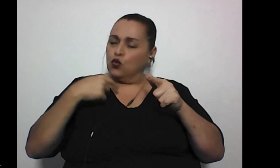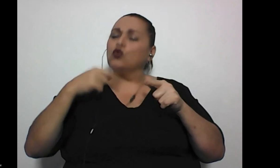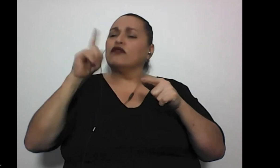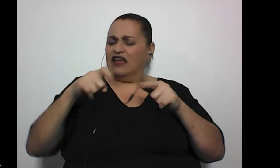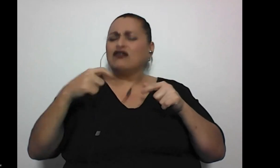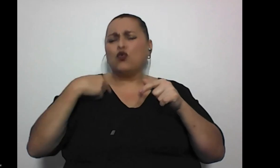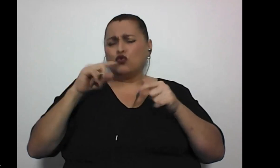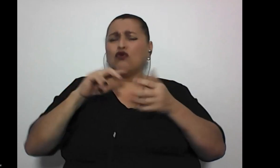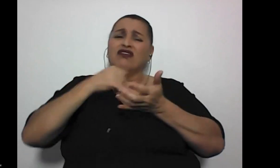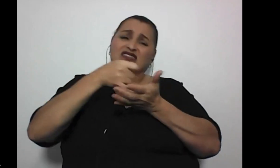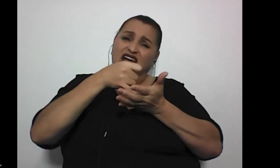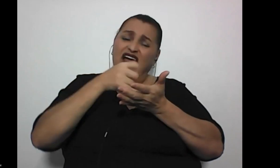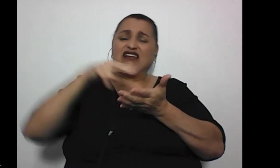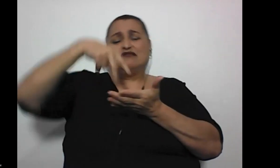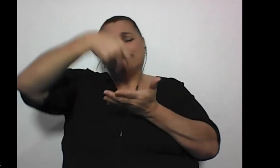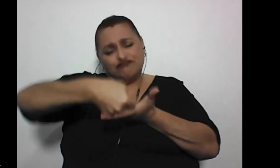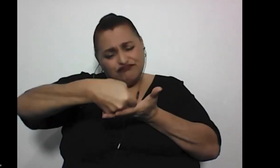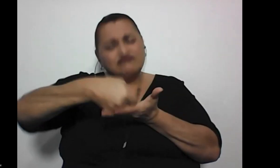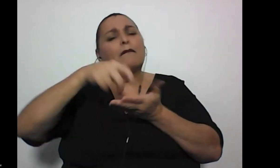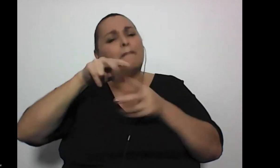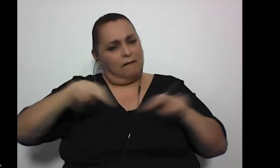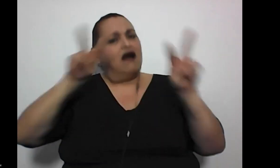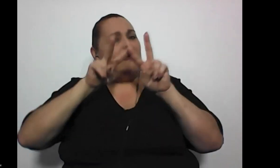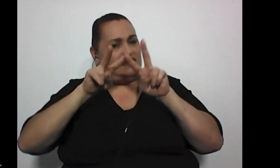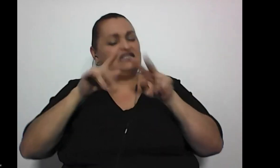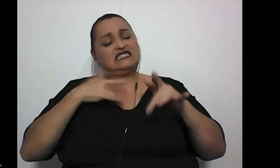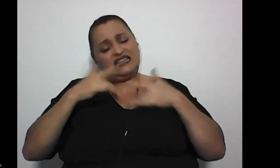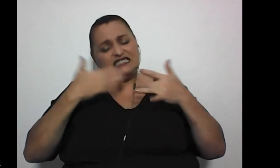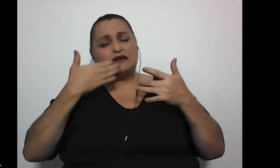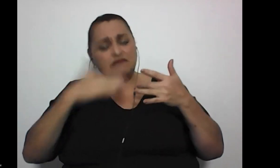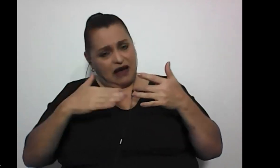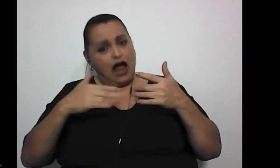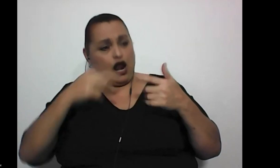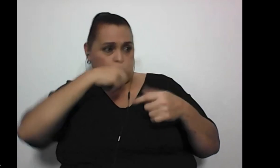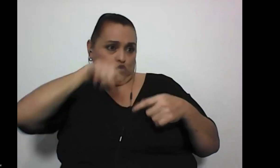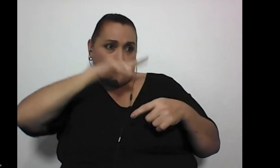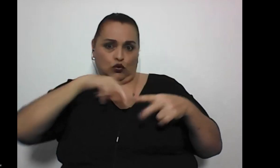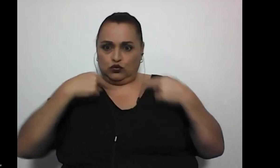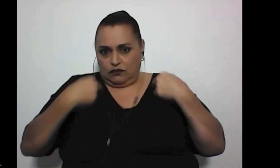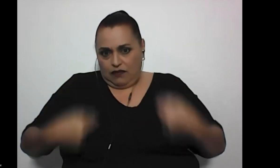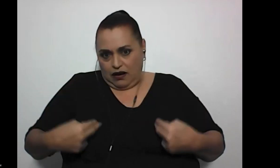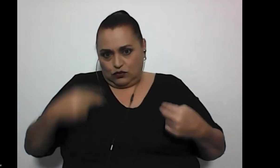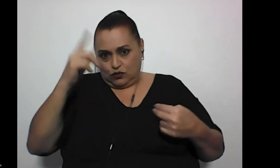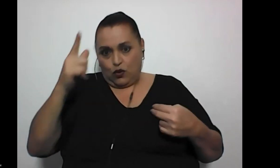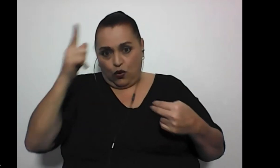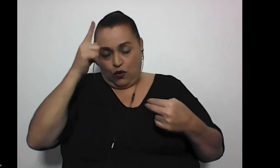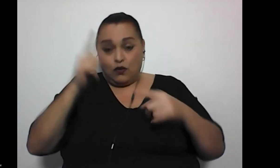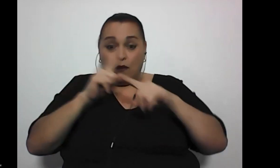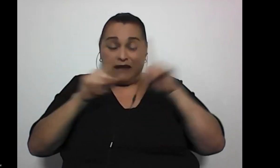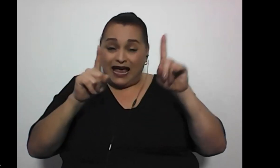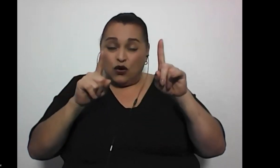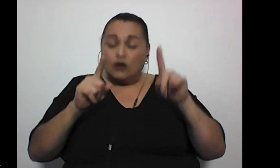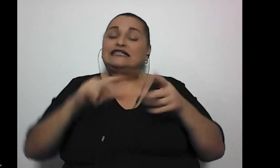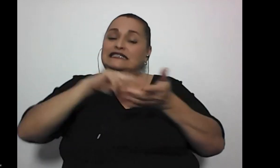caernos, es válido llorar, es válido sentir todo ese tipo de cosas como seres humanos que somos el normal, pero consiste